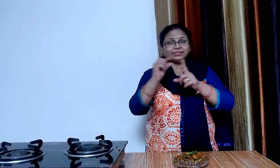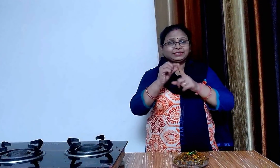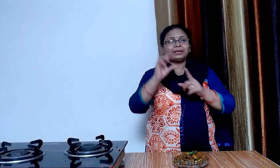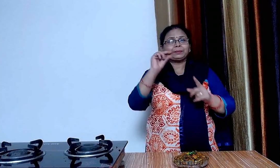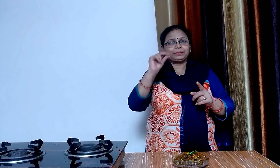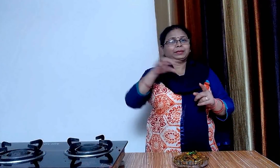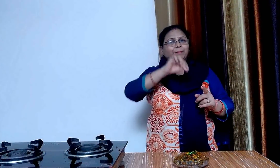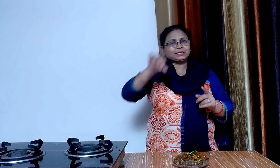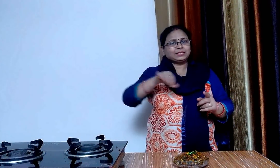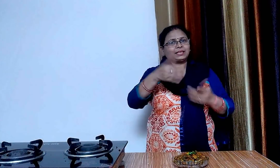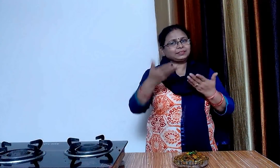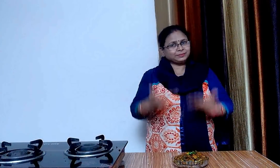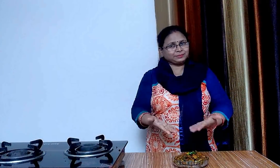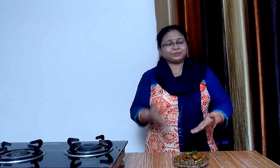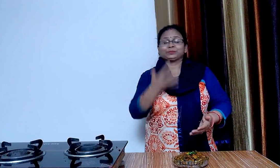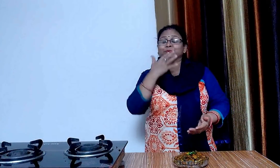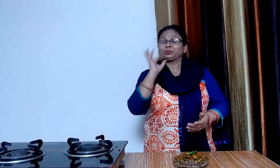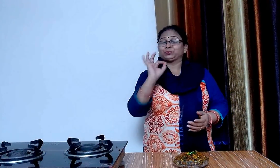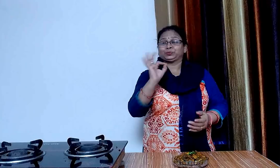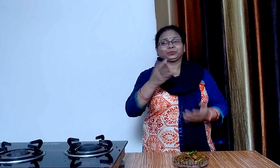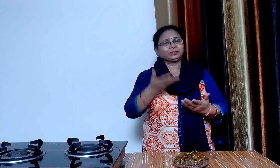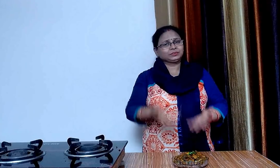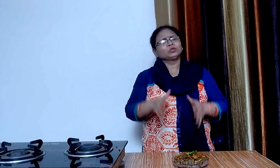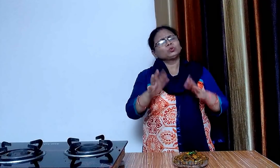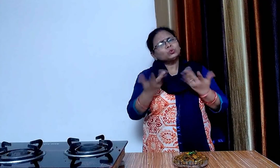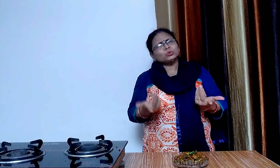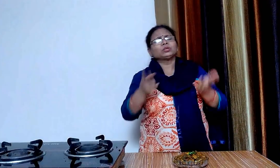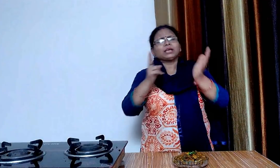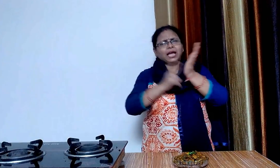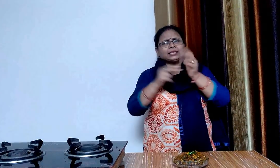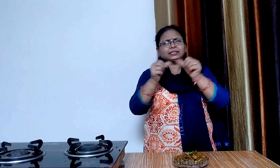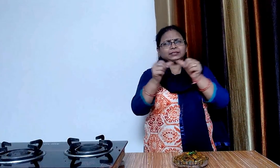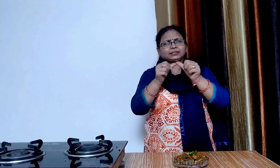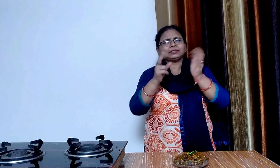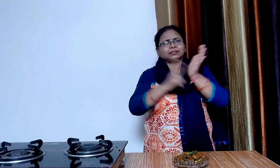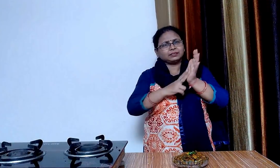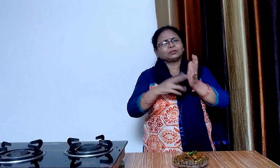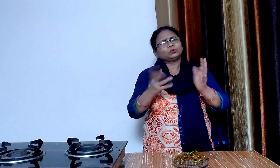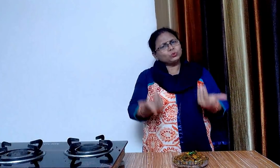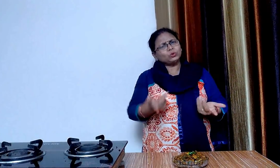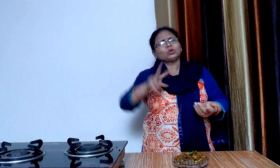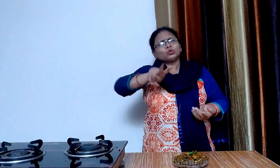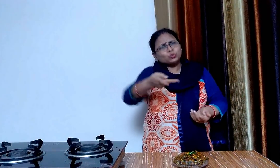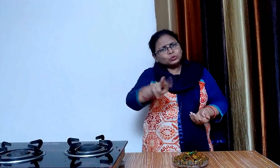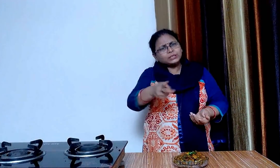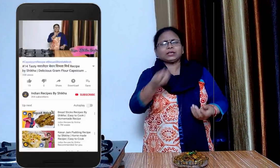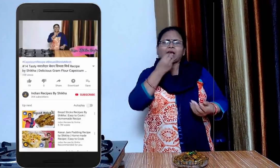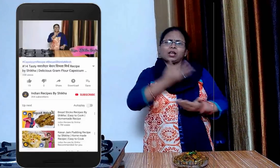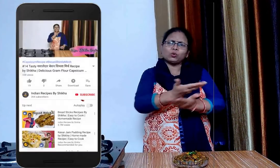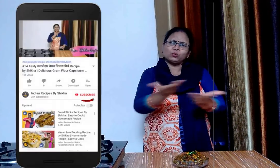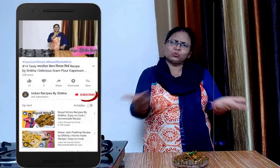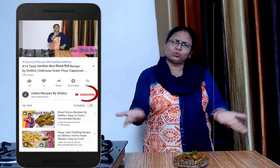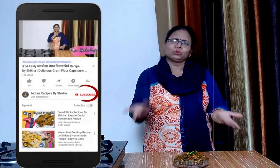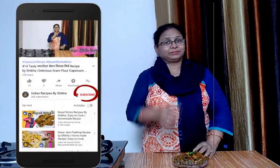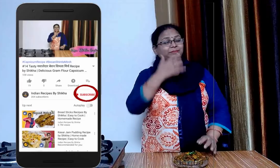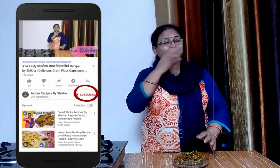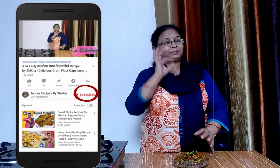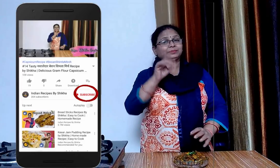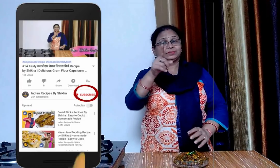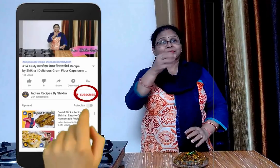तवापनीर मसाला बनकर तयार है आप इसे नान या रोटी के साथ सर्फ कर सकते हैं अगर आपको मेरी वीडियो पसंद आयो